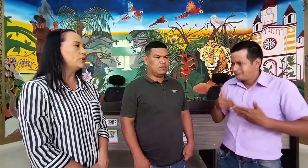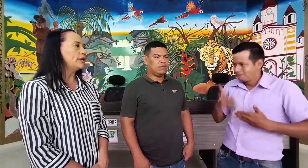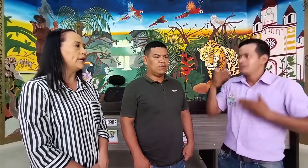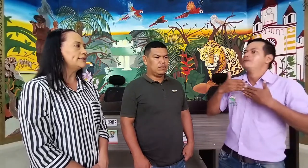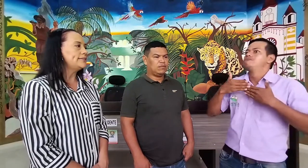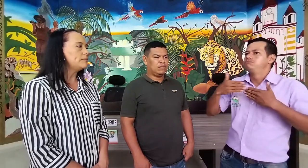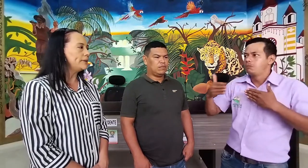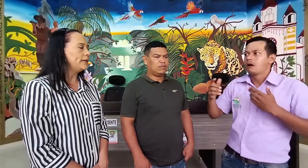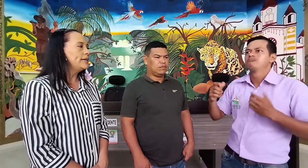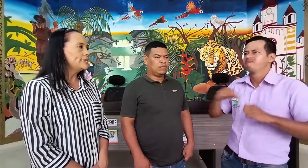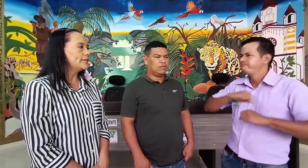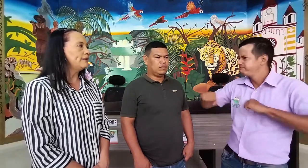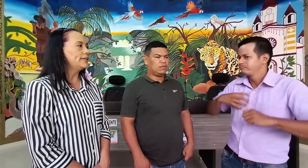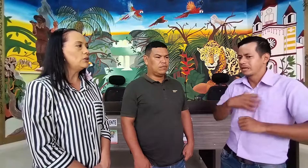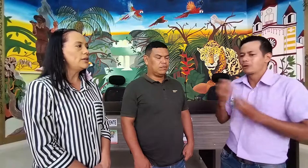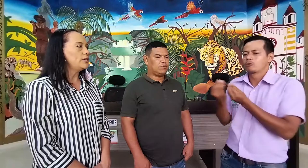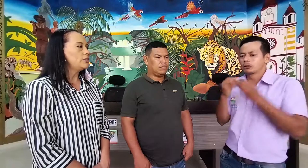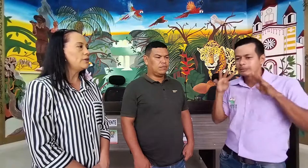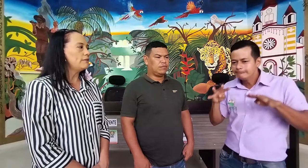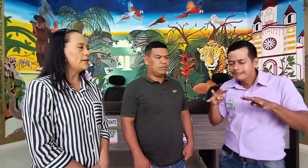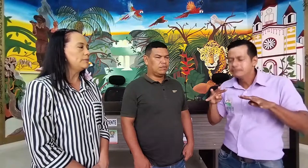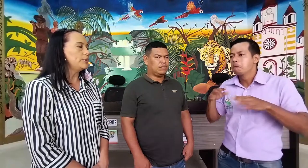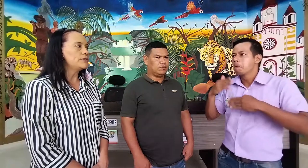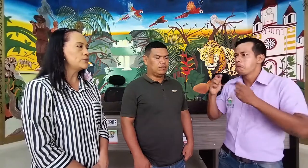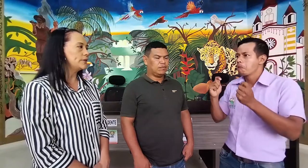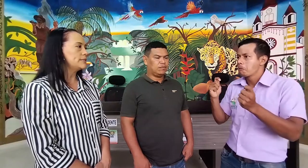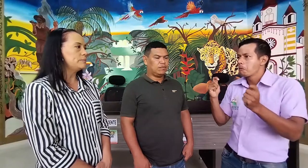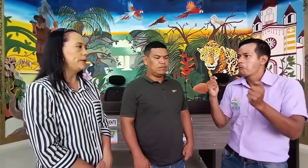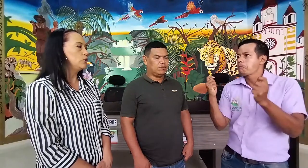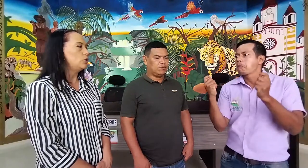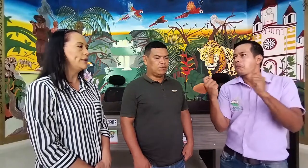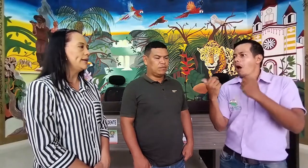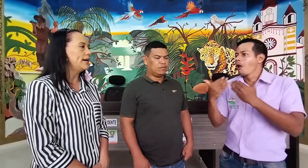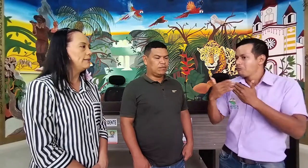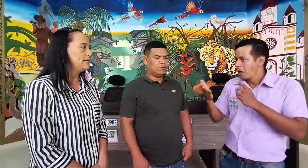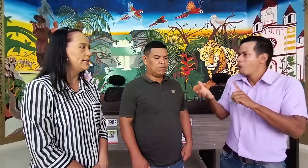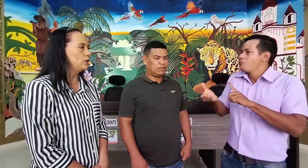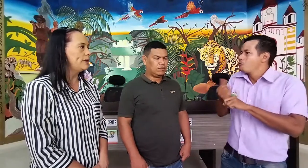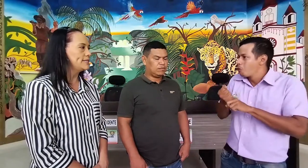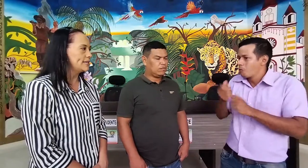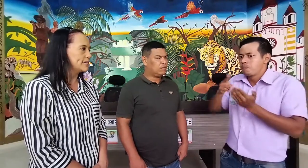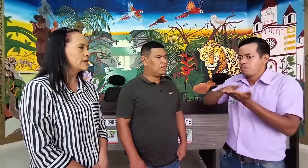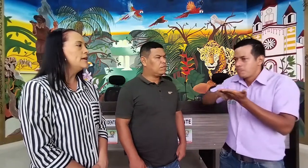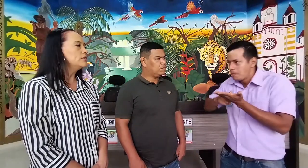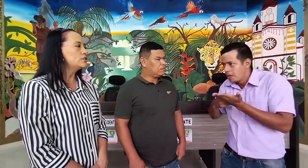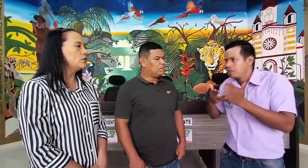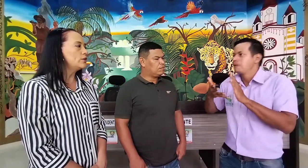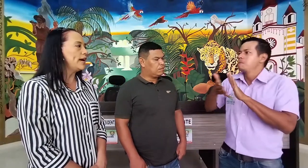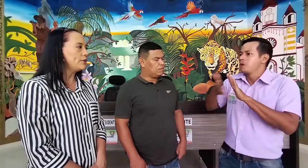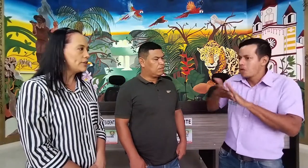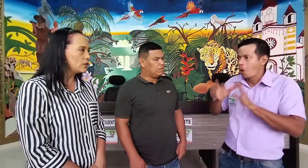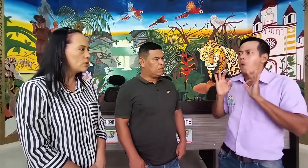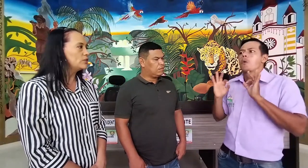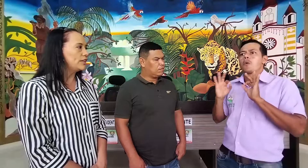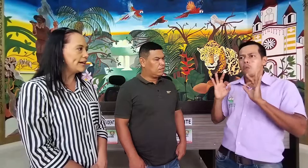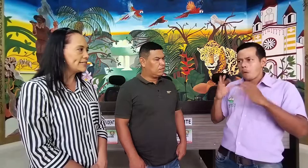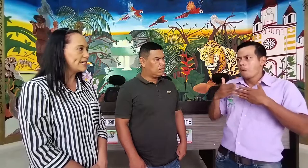porque siempre llegaban al colegio y enviaron profesores que no manejaban la lengua de señas. Entonces, lograron encontrar ese